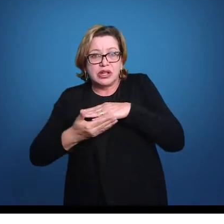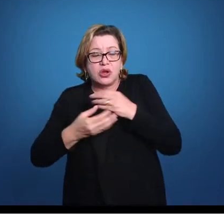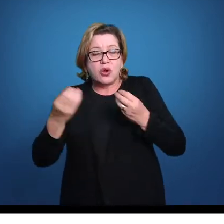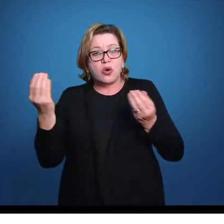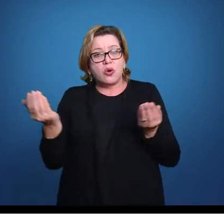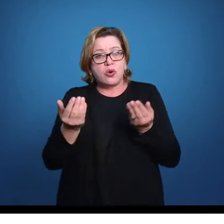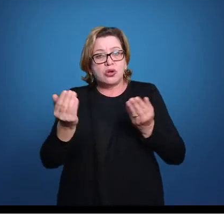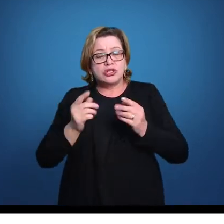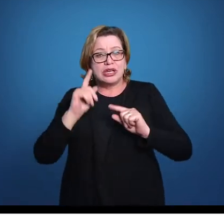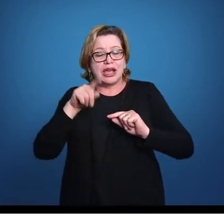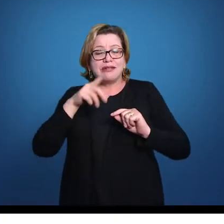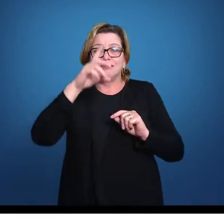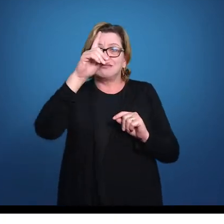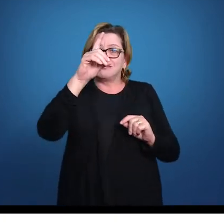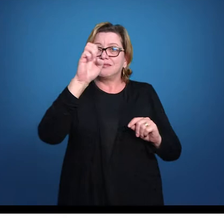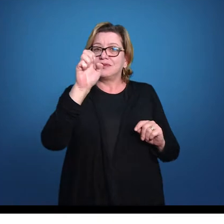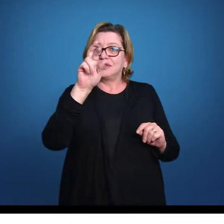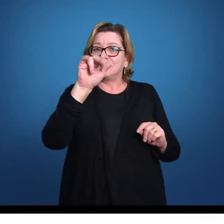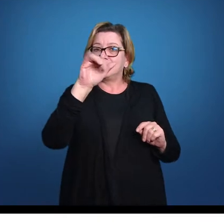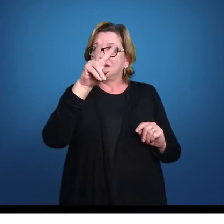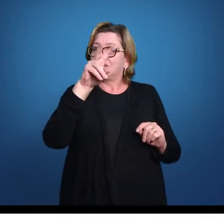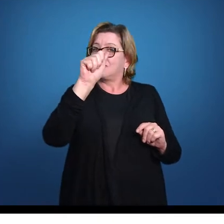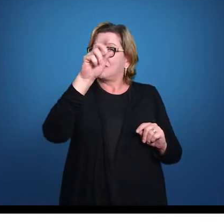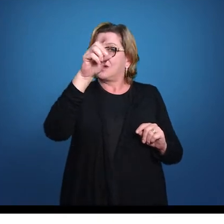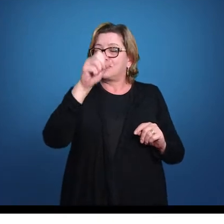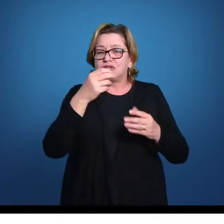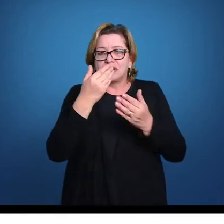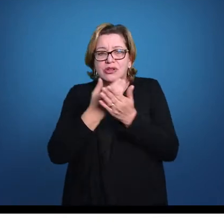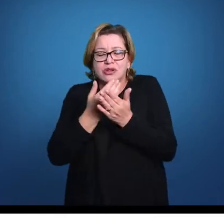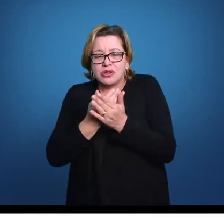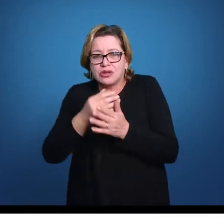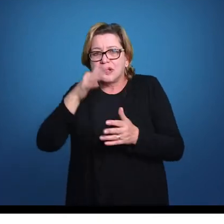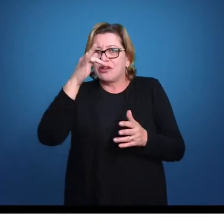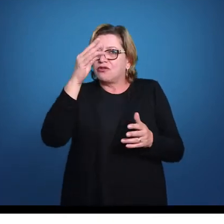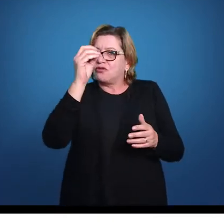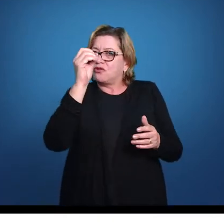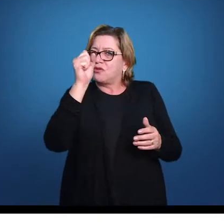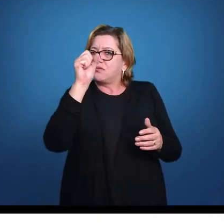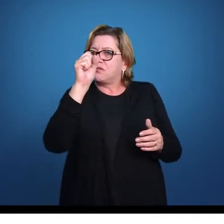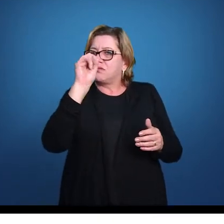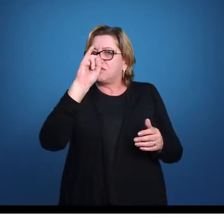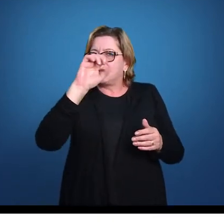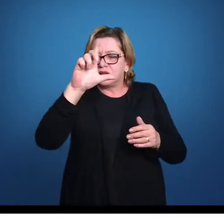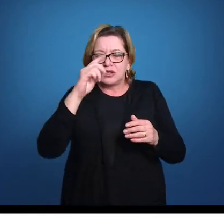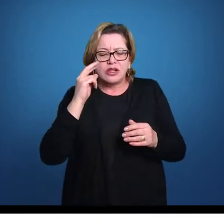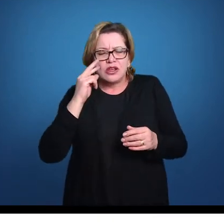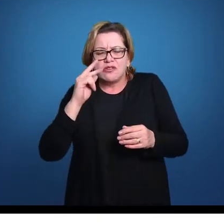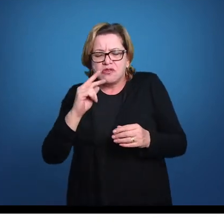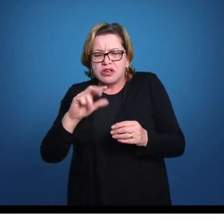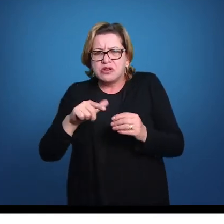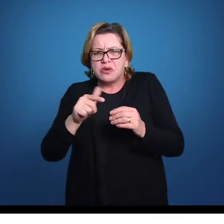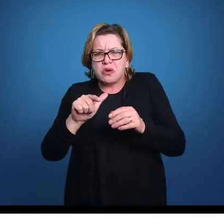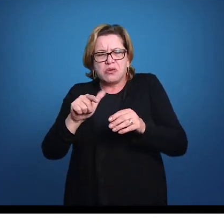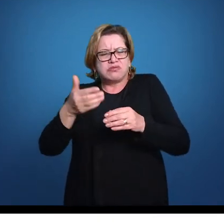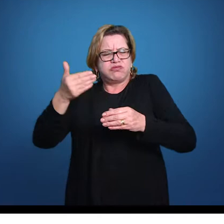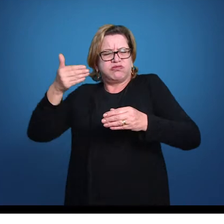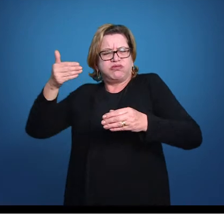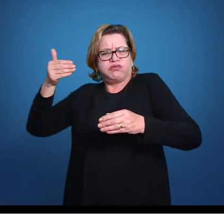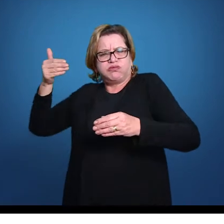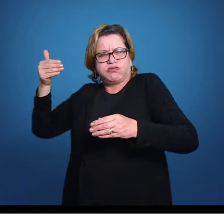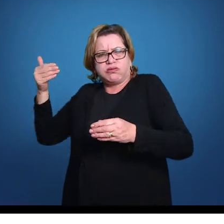é um carácter derivado. Quando a gente estuda os fósseis, a gente vê então que outros organismos mais antigos e ancestrais até,